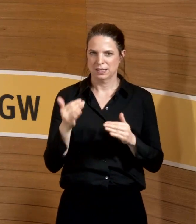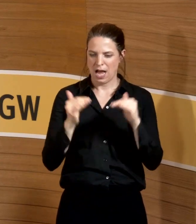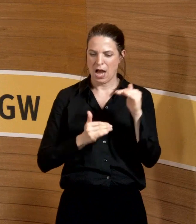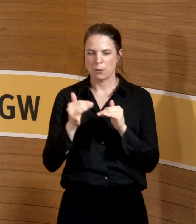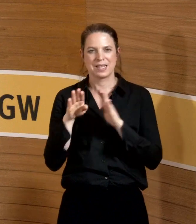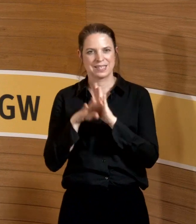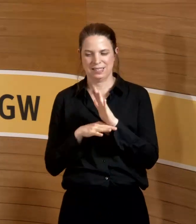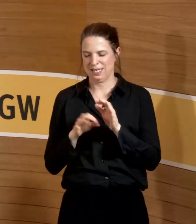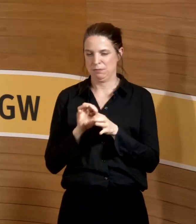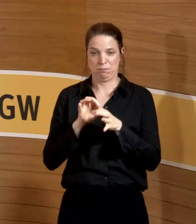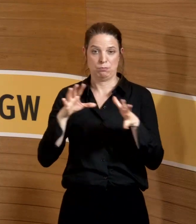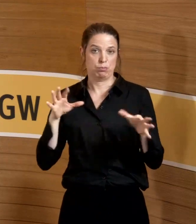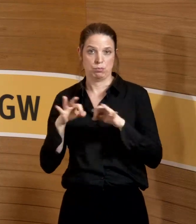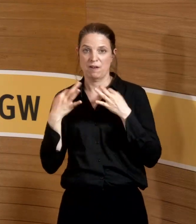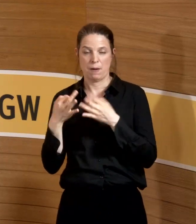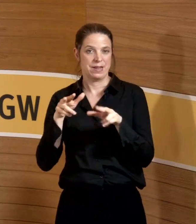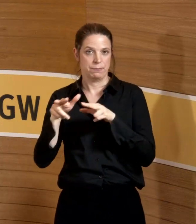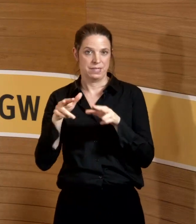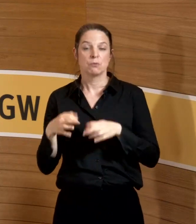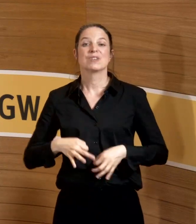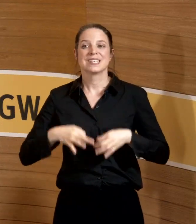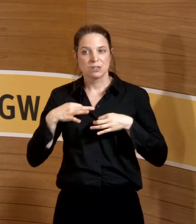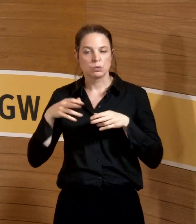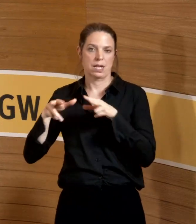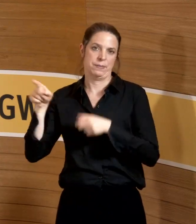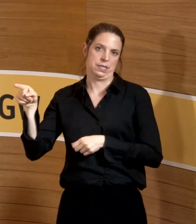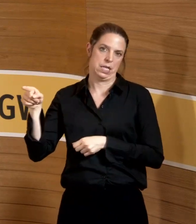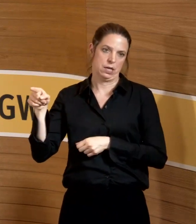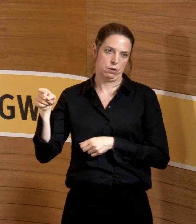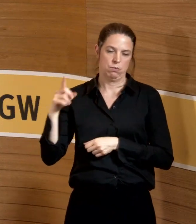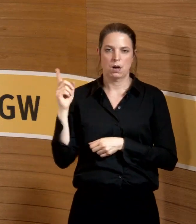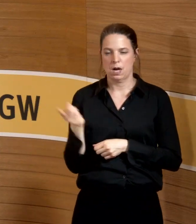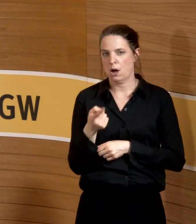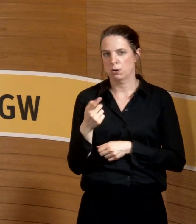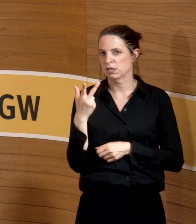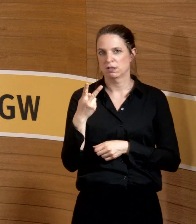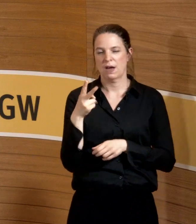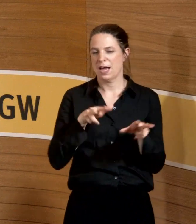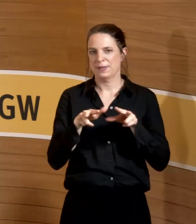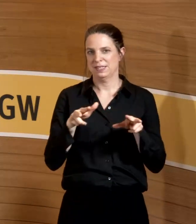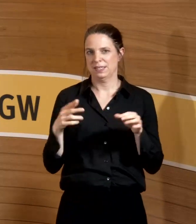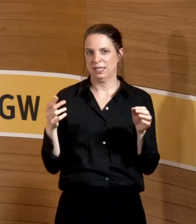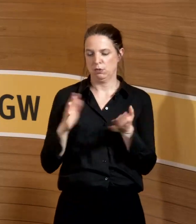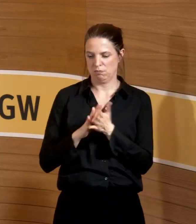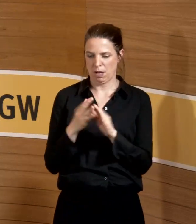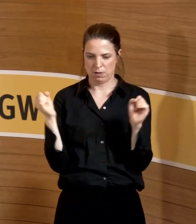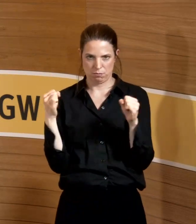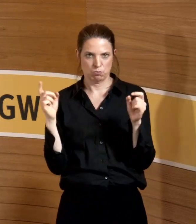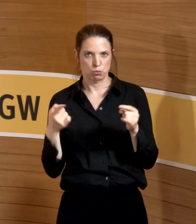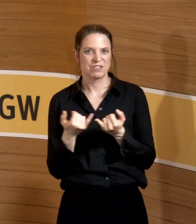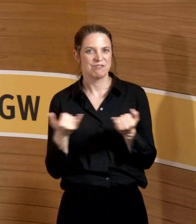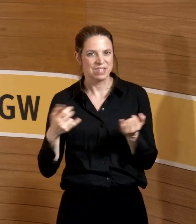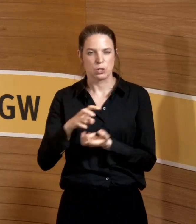Familienministerium angesiedelt ist, sondern beim Gesundheitsministerium. Also auch da müssten zwei Ministerien miteinander sprechen. Es gibt